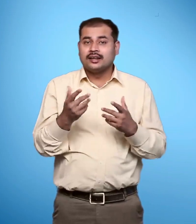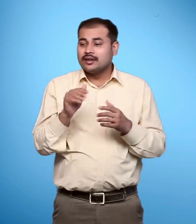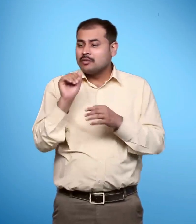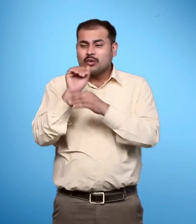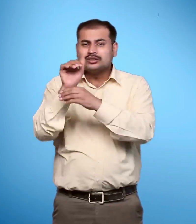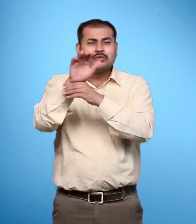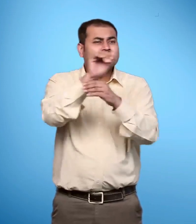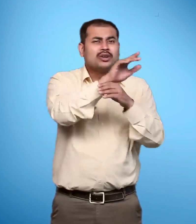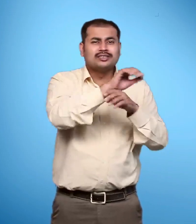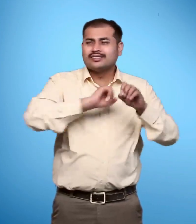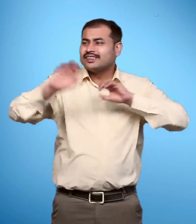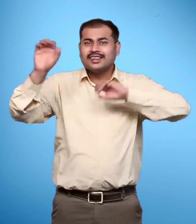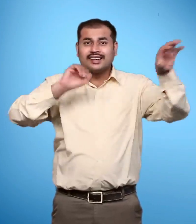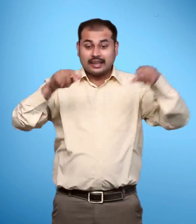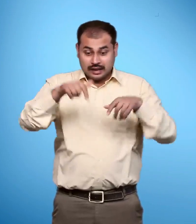जहां से डाग बाटी जाती है